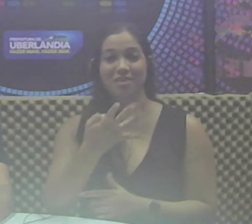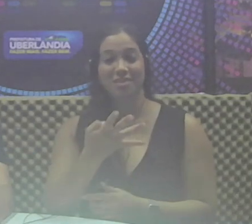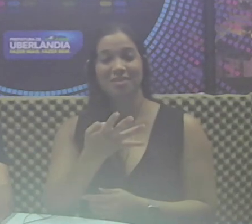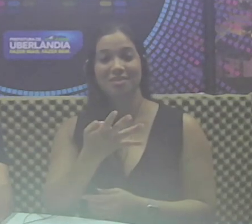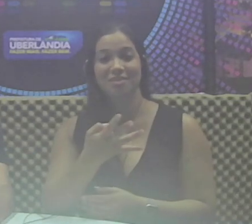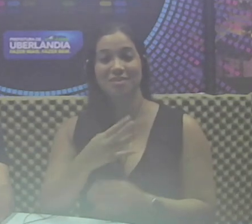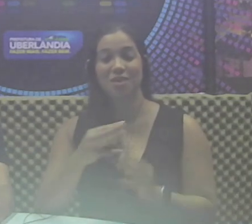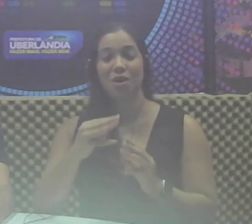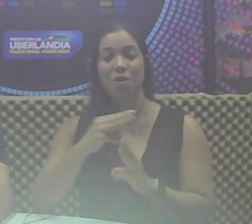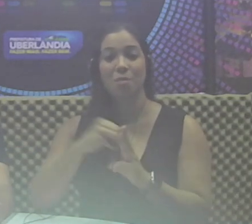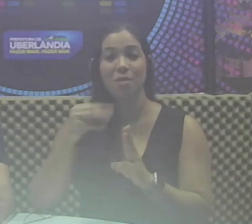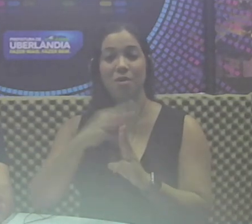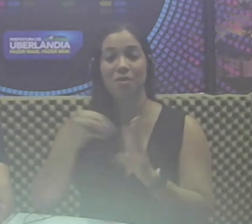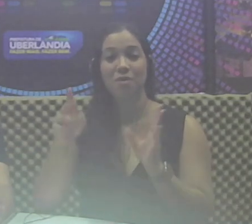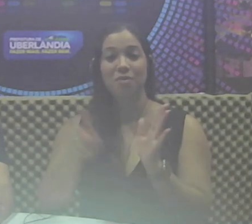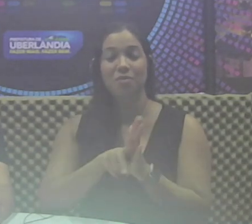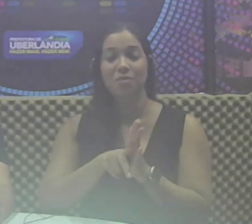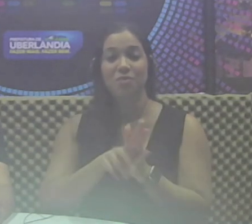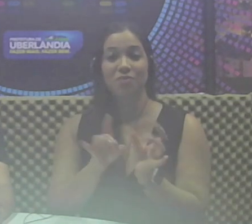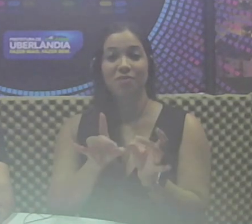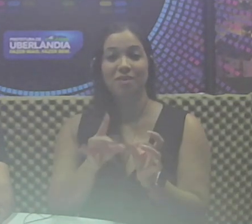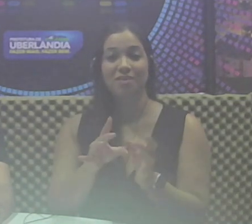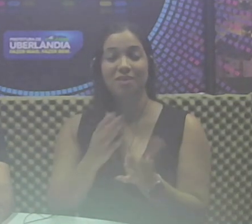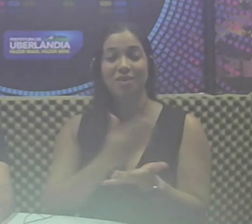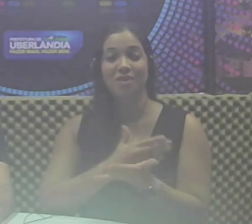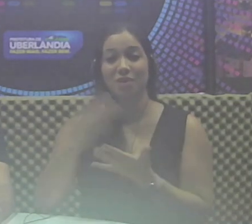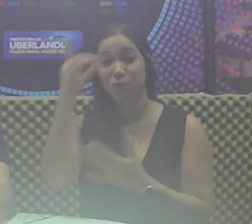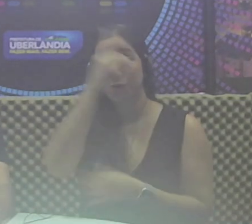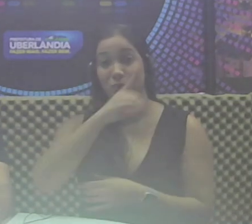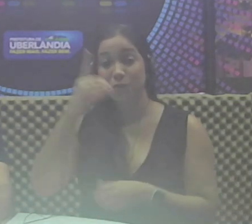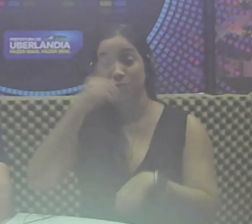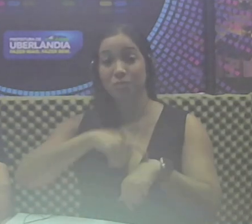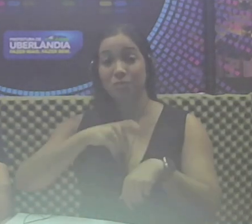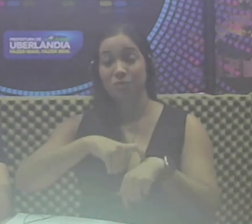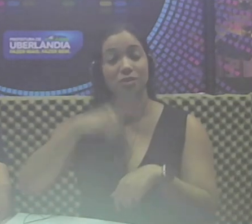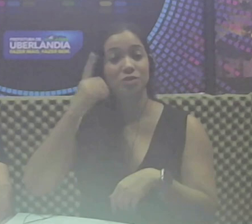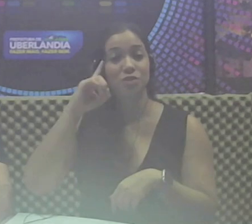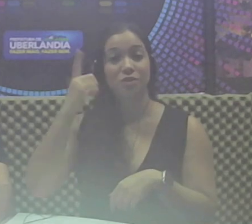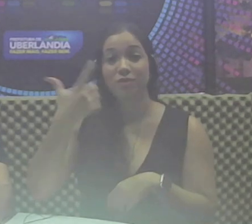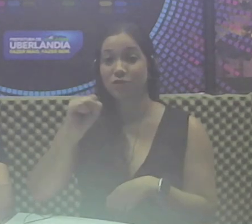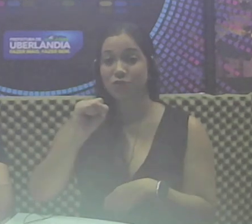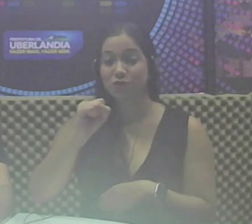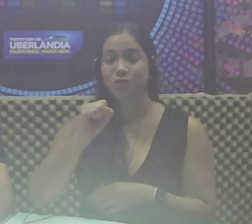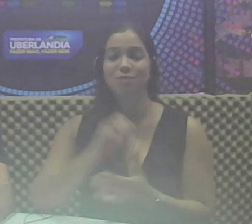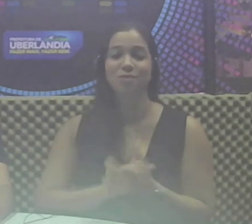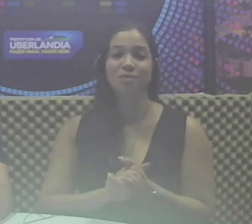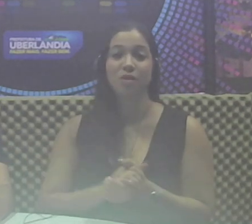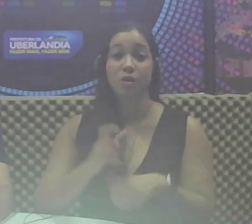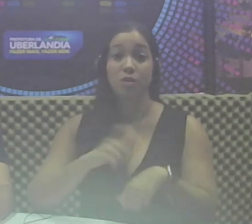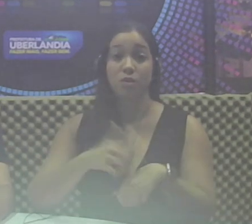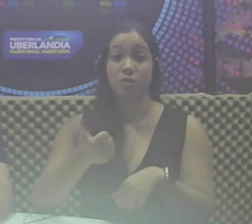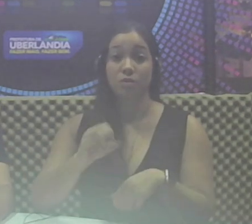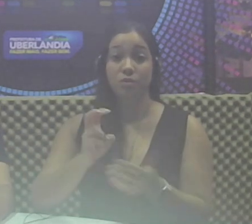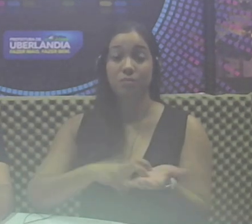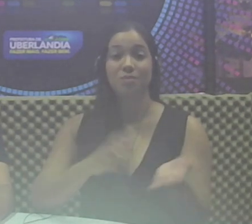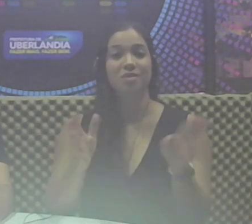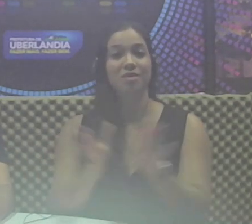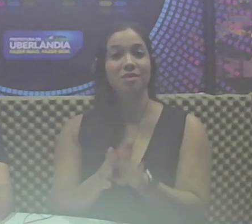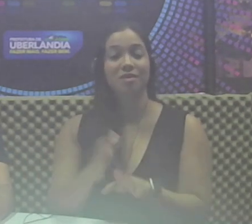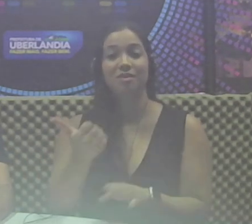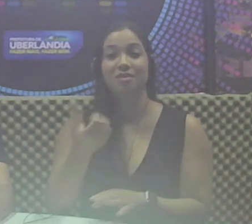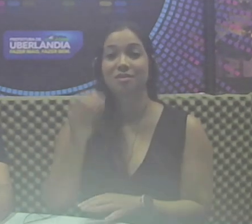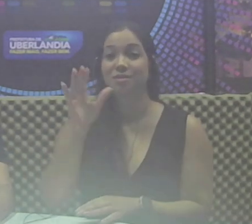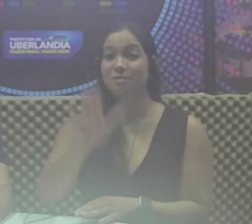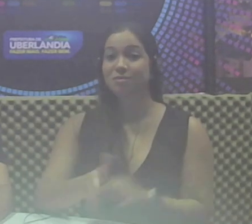o Mercado de Pulgas acontece neste domingo, dia 28, no Mercado Municipal, entre 10 da manhã e 4 da